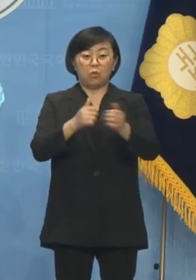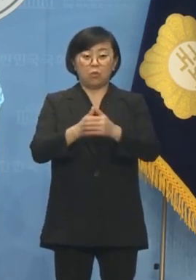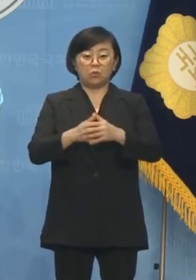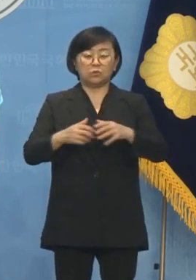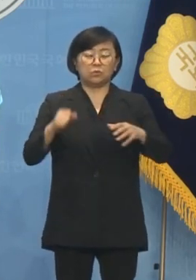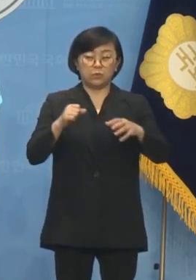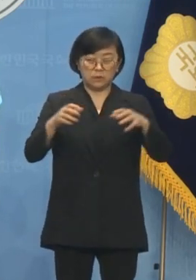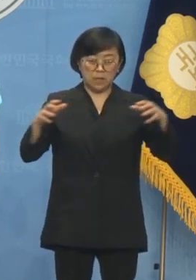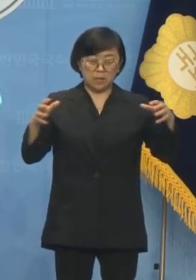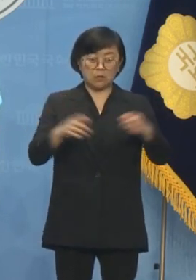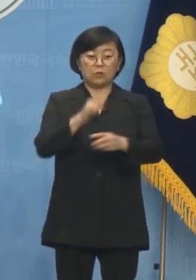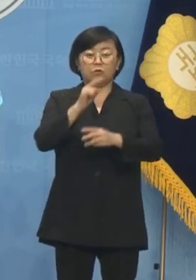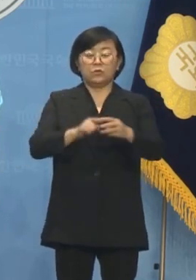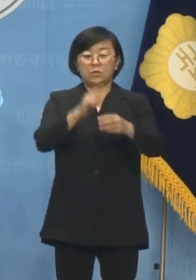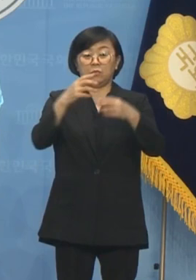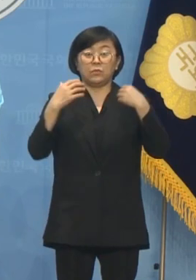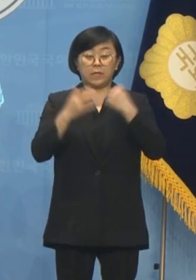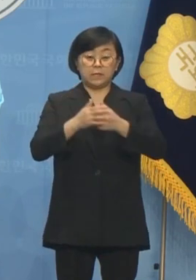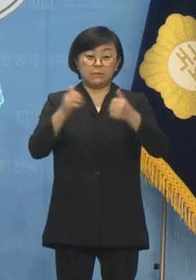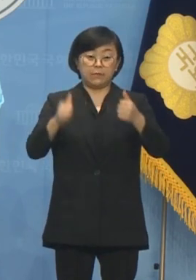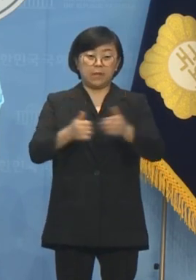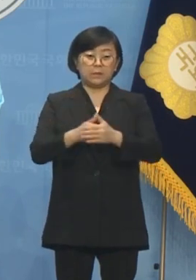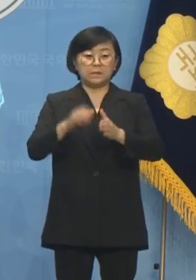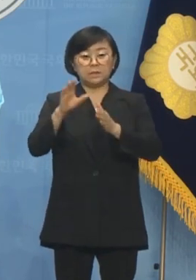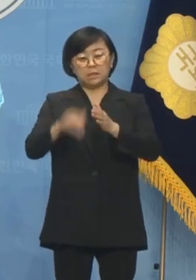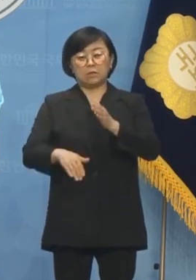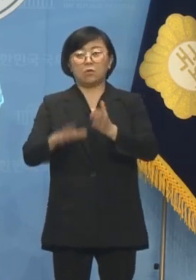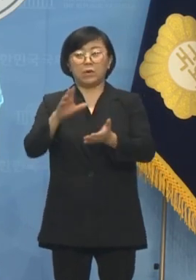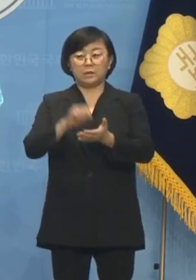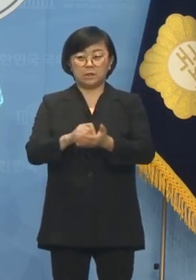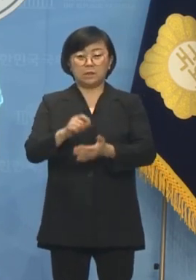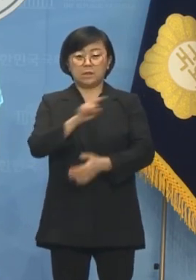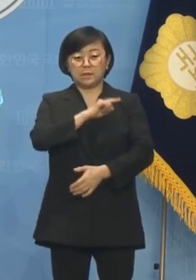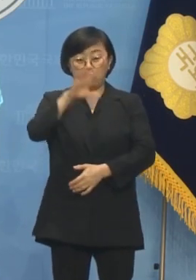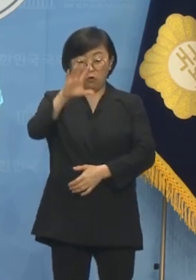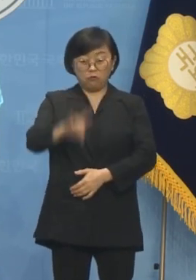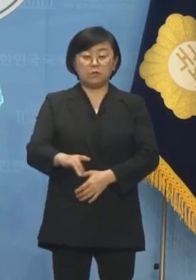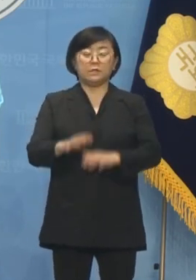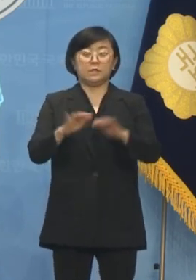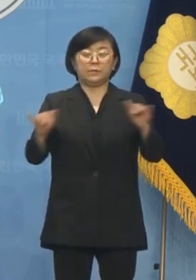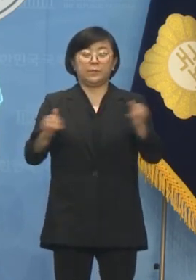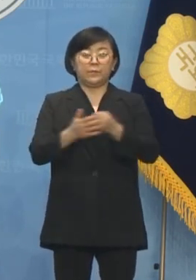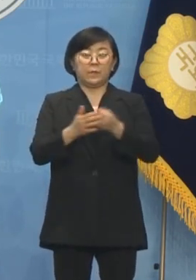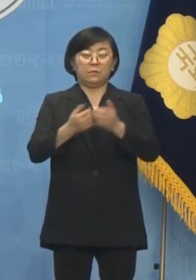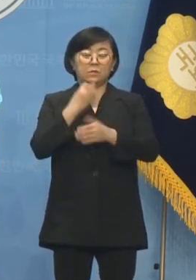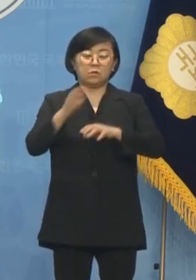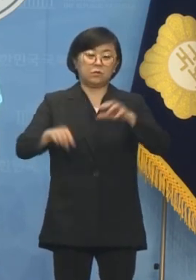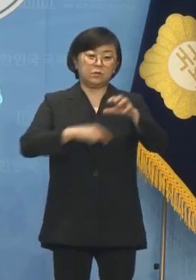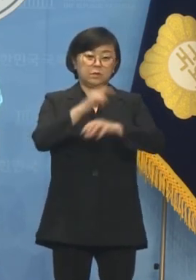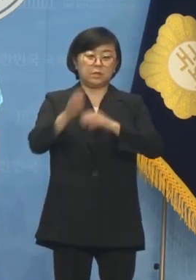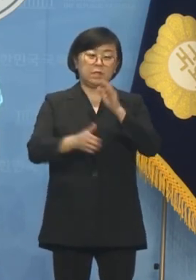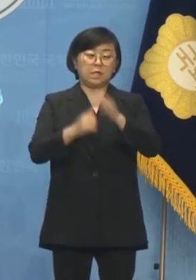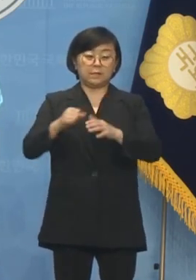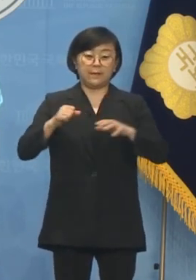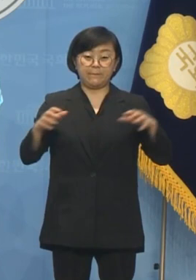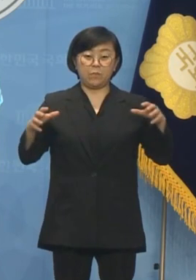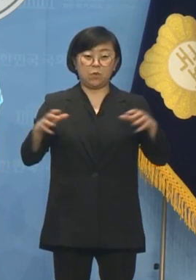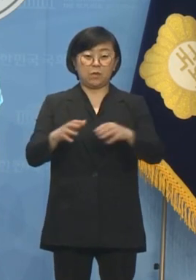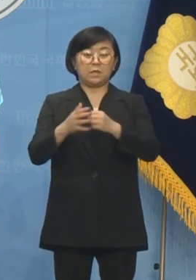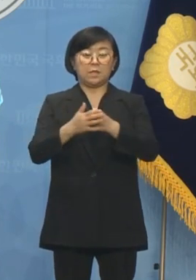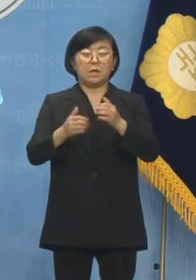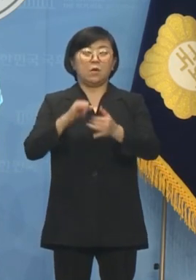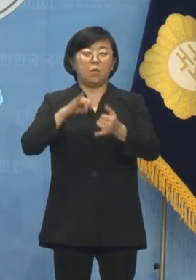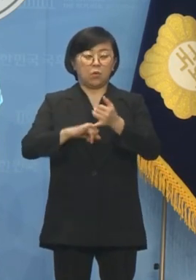총단결로 윤석열 심판이라는 시대적 과제에 가장 어울리는 후보에게 서울시당은 모든 당력을 모아